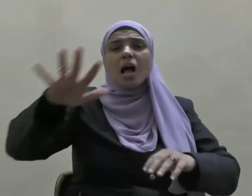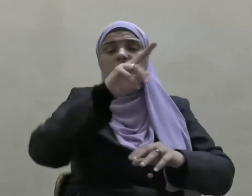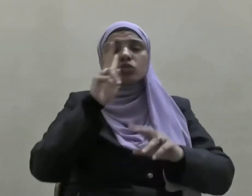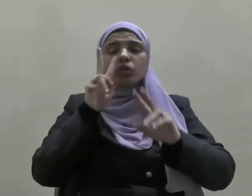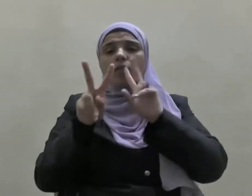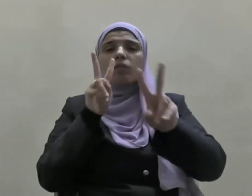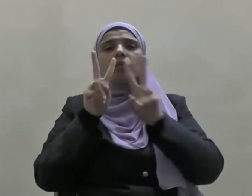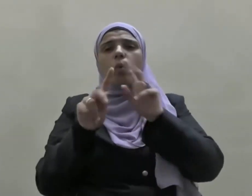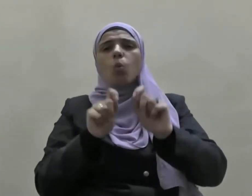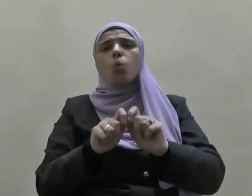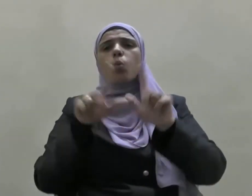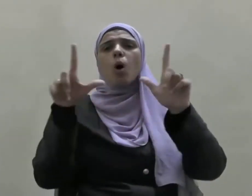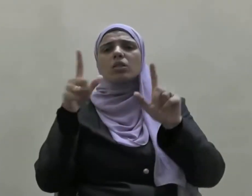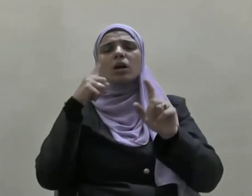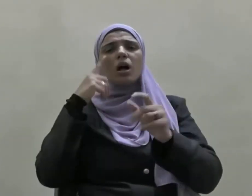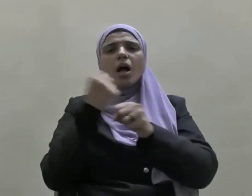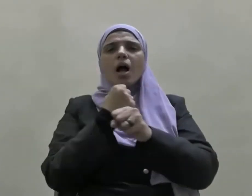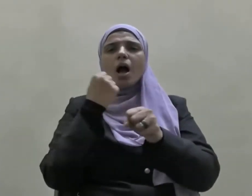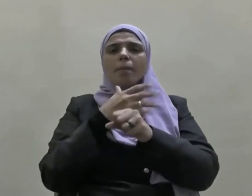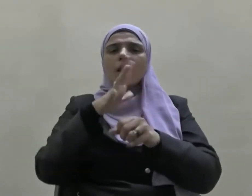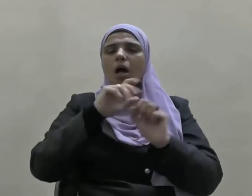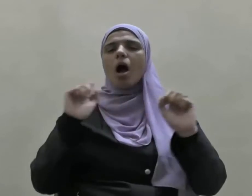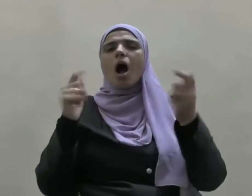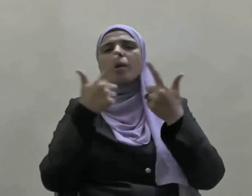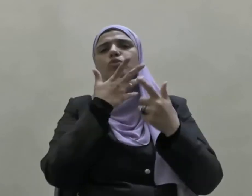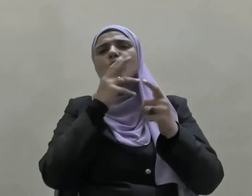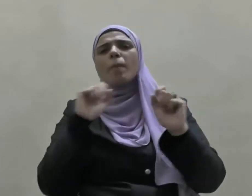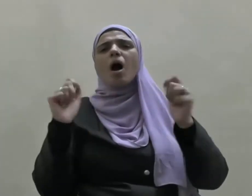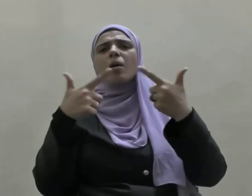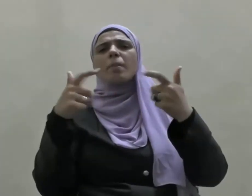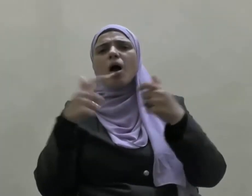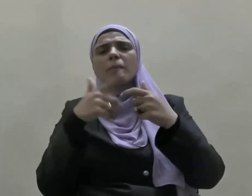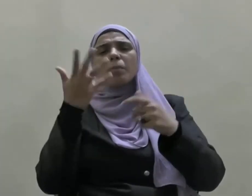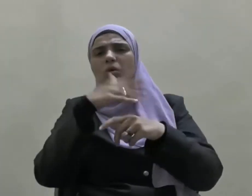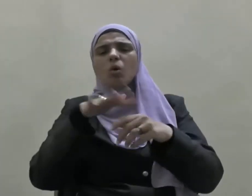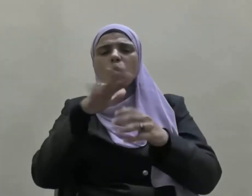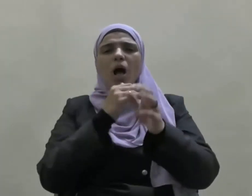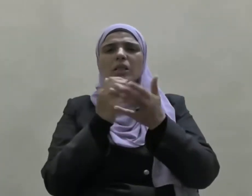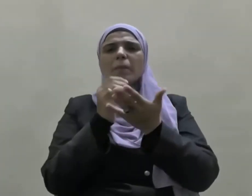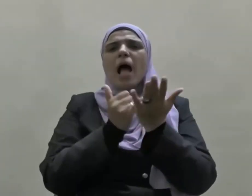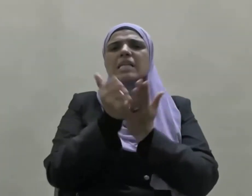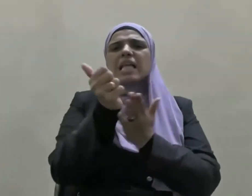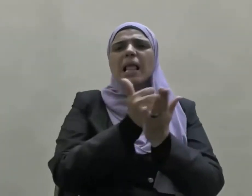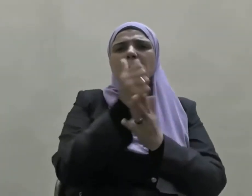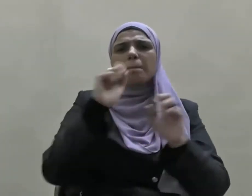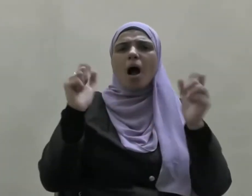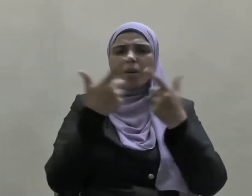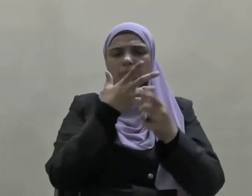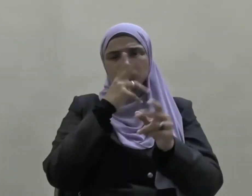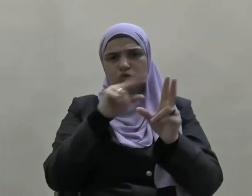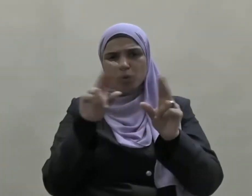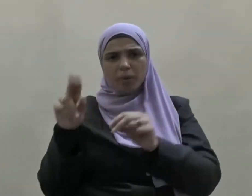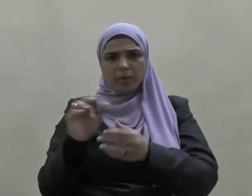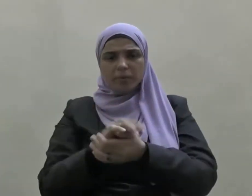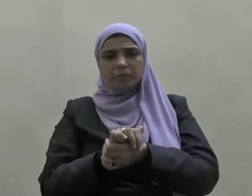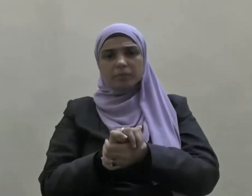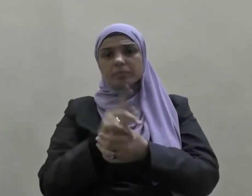وأصبحت وسيلة من وسائل الحروب وأساليبها فلم تعد